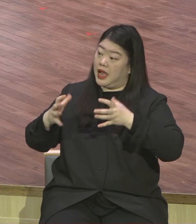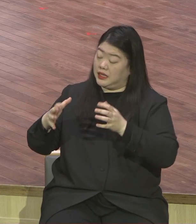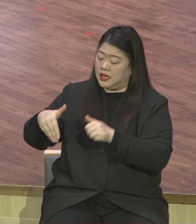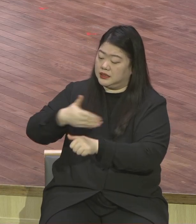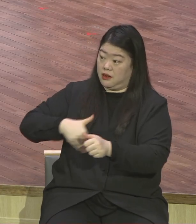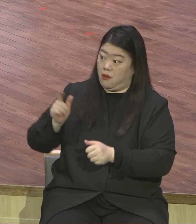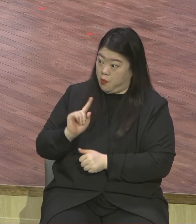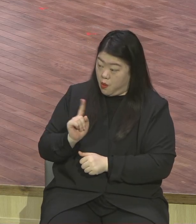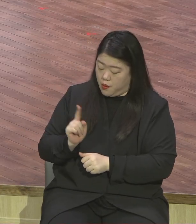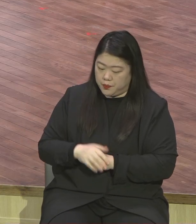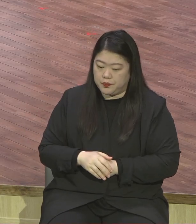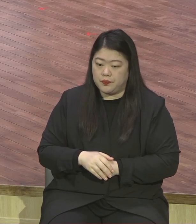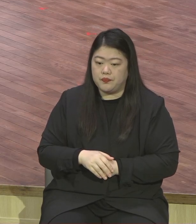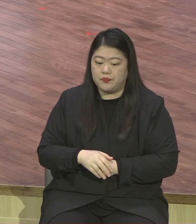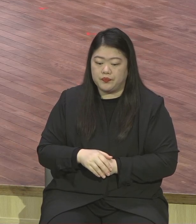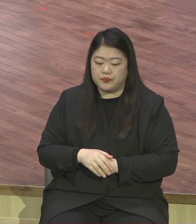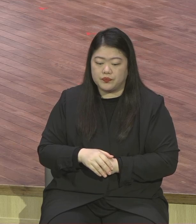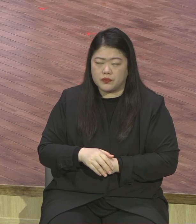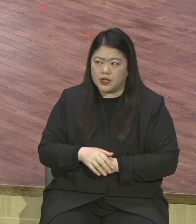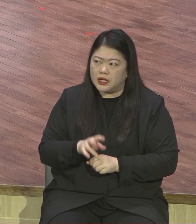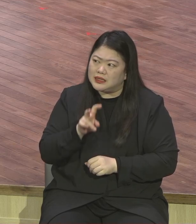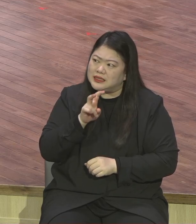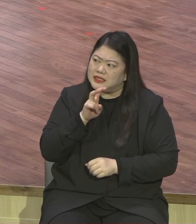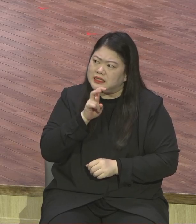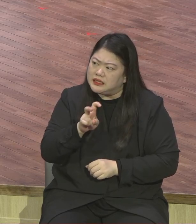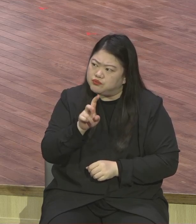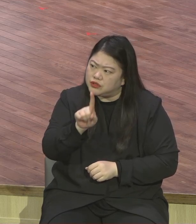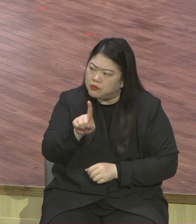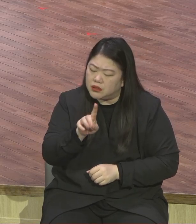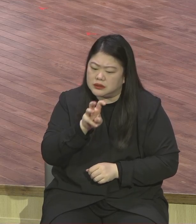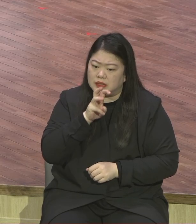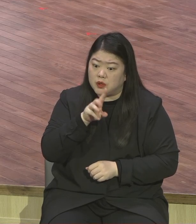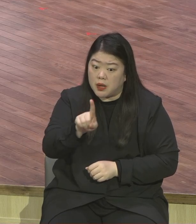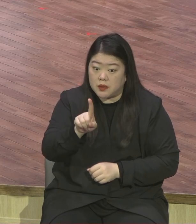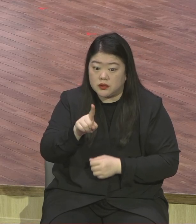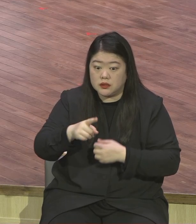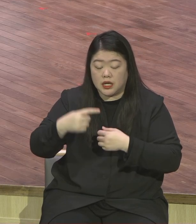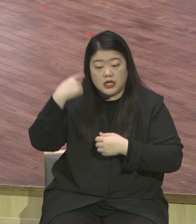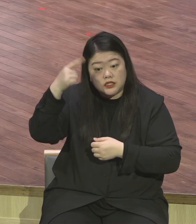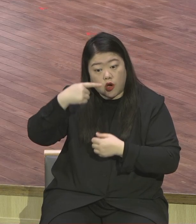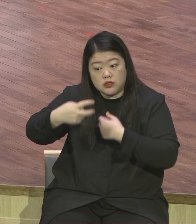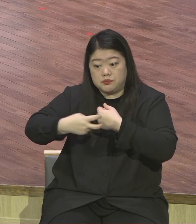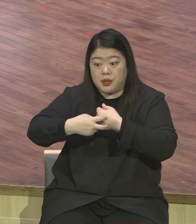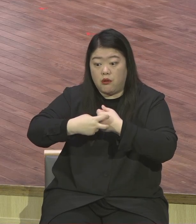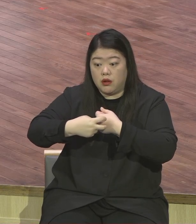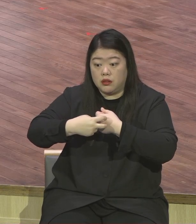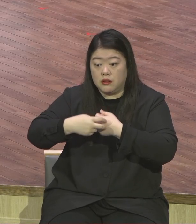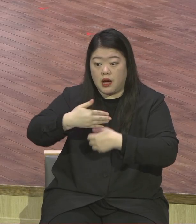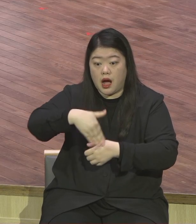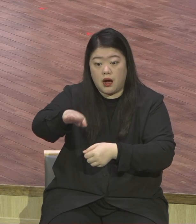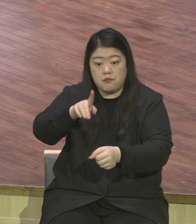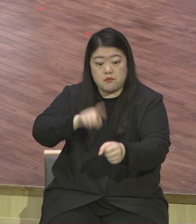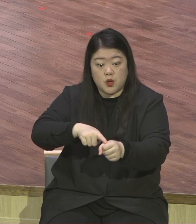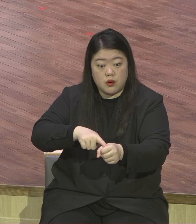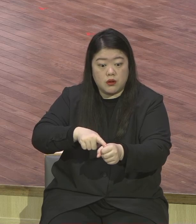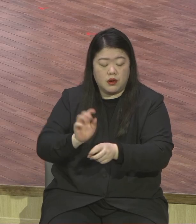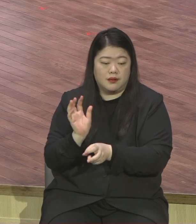너무너무 환자가 많아서 이제 더 들어갈 데가 없다는 것입니다. 완전히 막 만석이라 맞아